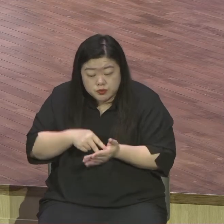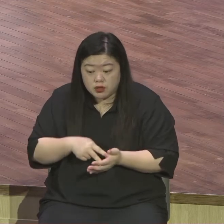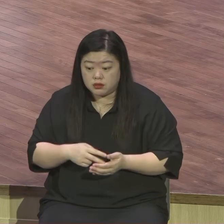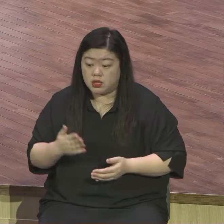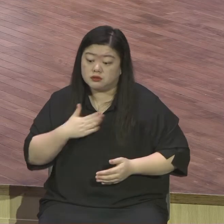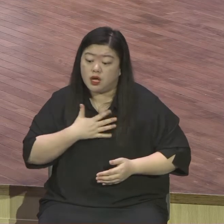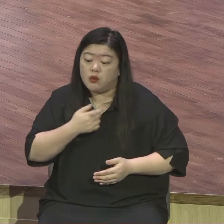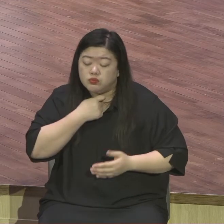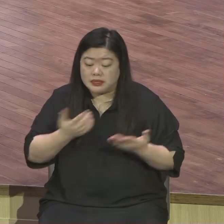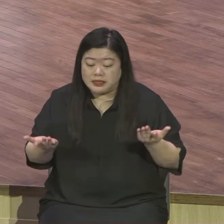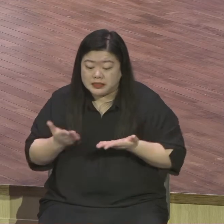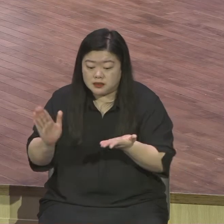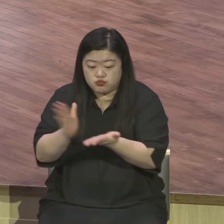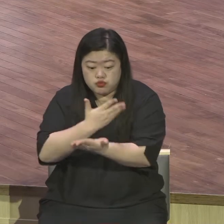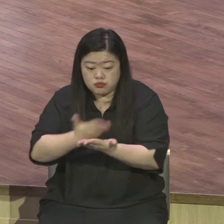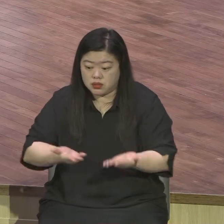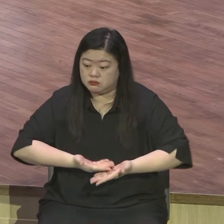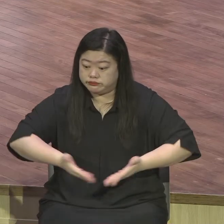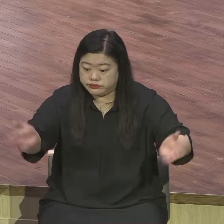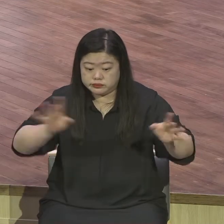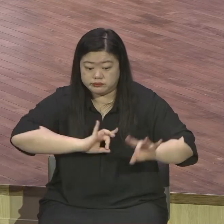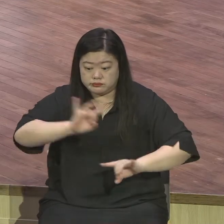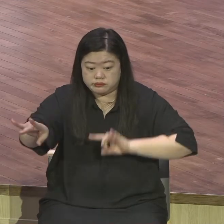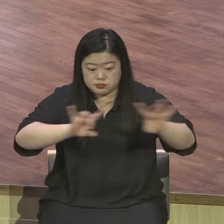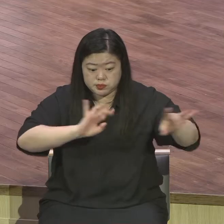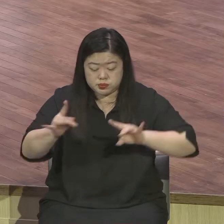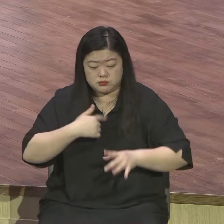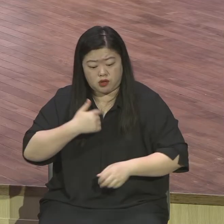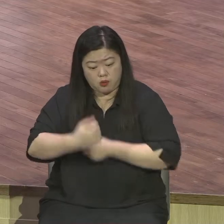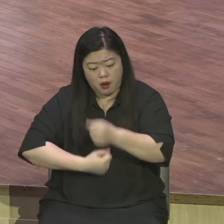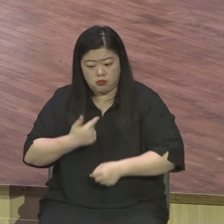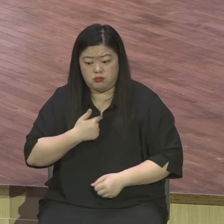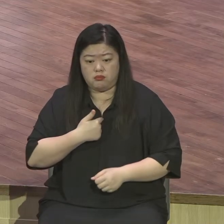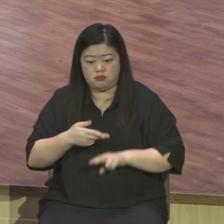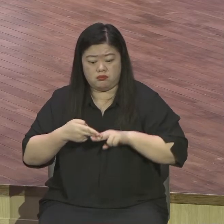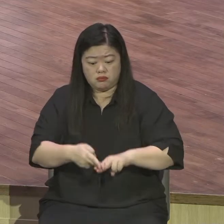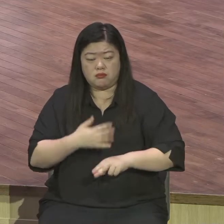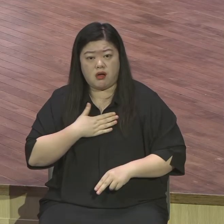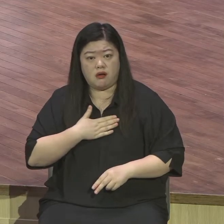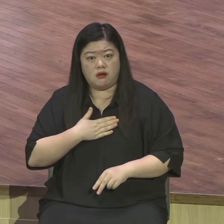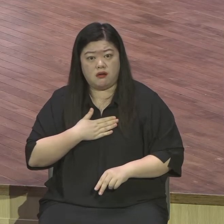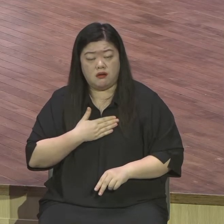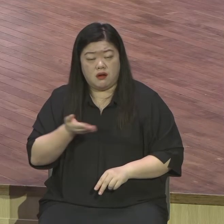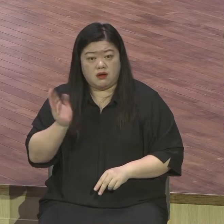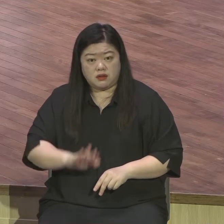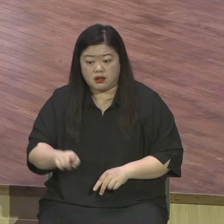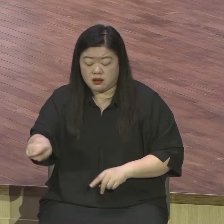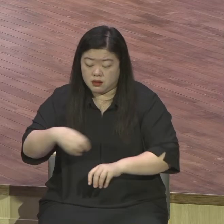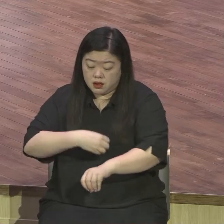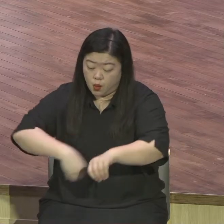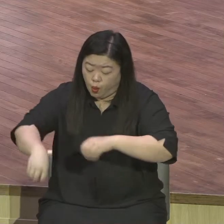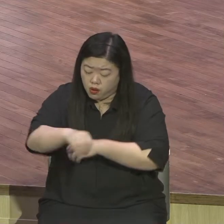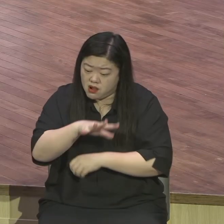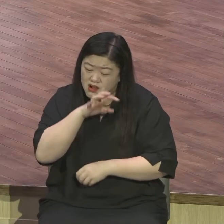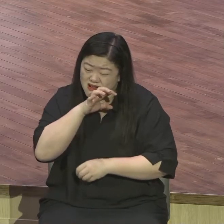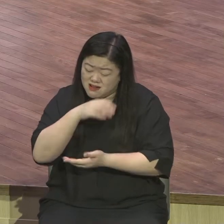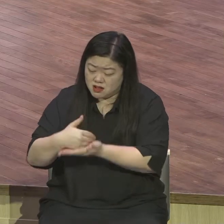속에 살아야 되는데 살아야 되는데 정반대의 경우가 많아요 괴로워해 다닌